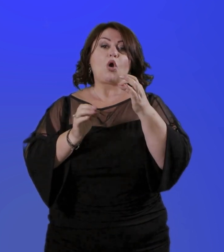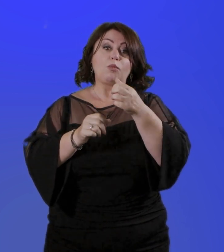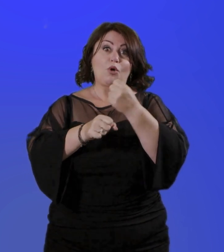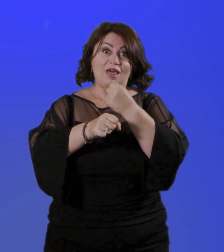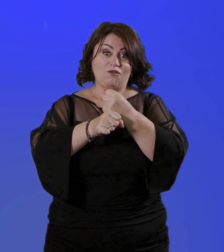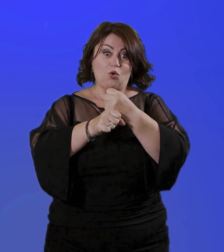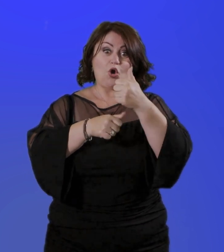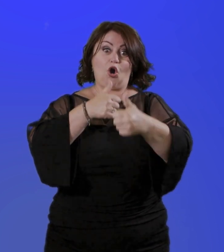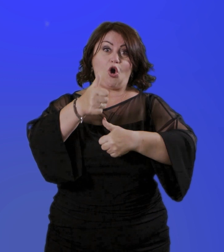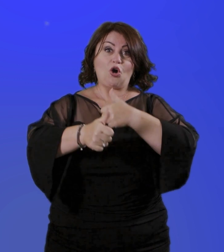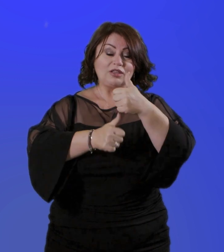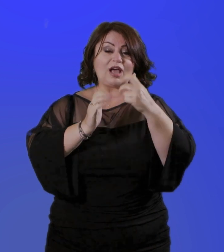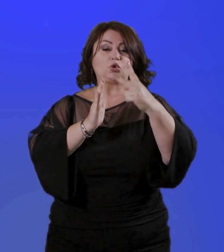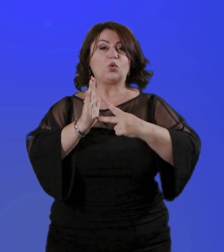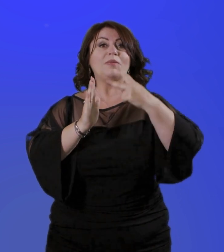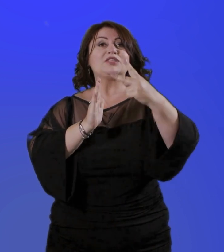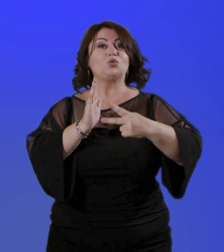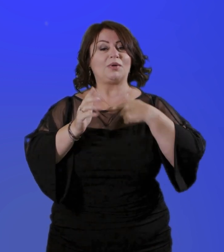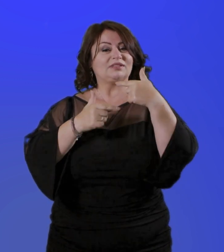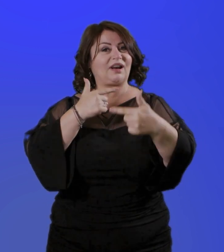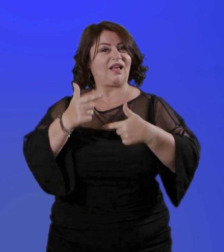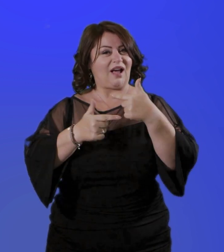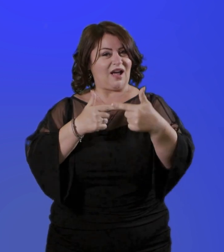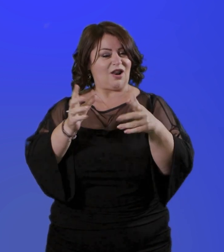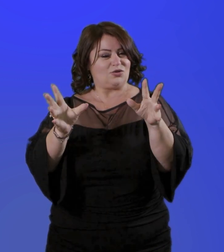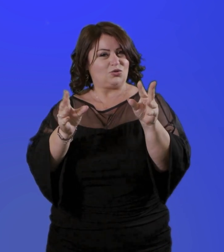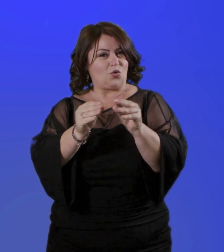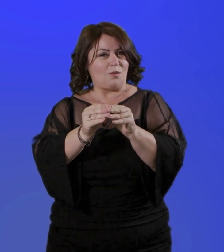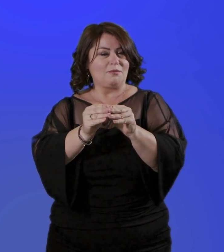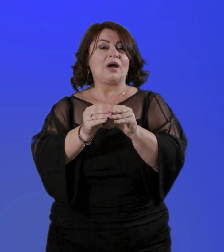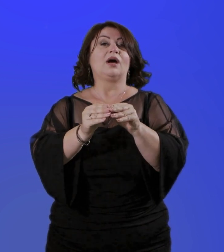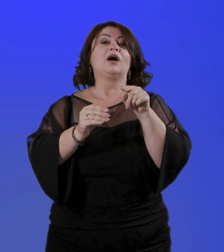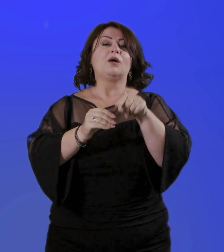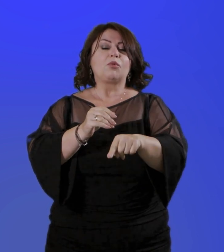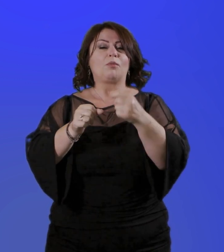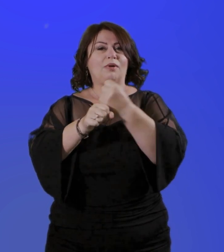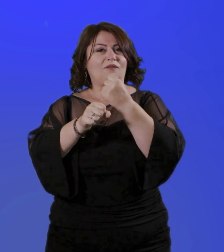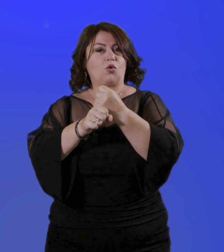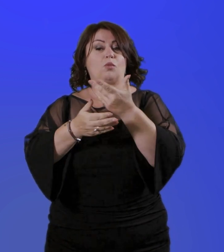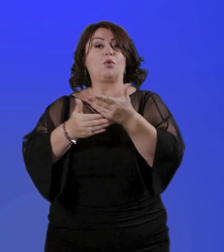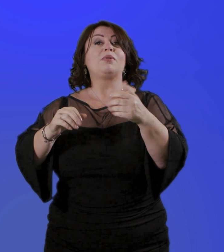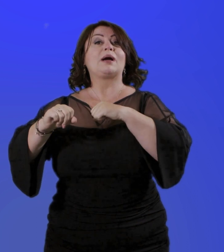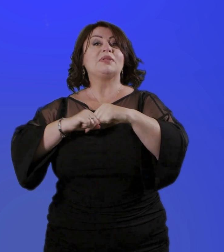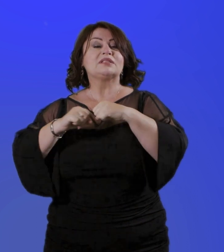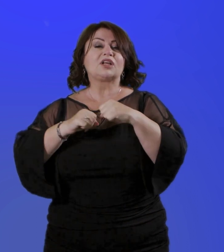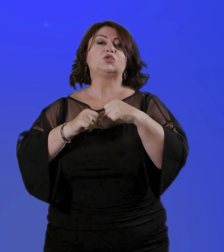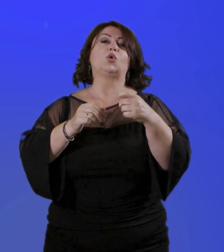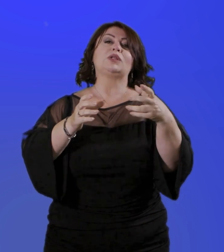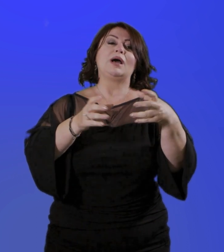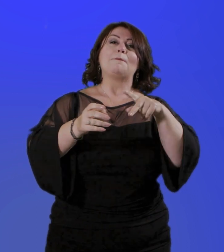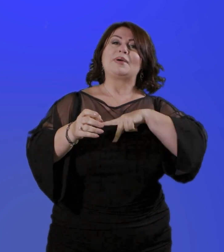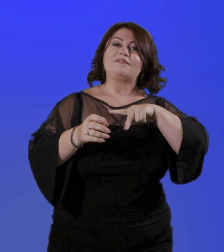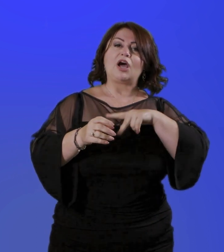di servizio svolto presso pubbliche amministrazioni o aziende private o cooperative. Tale